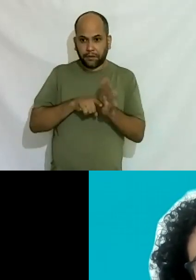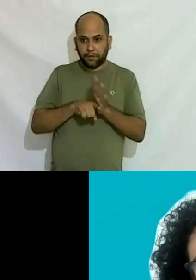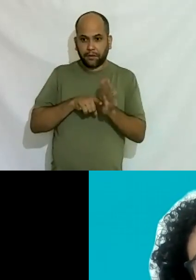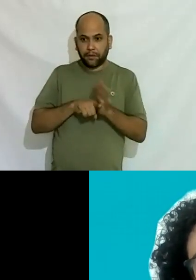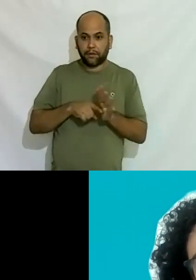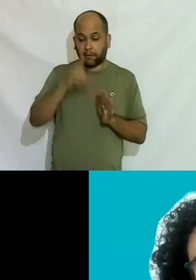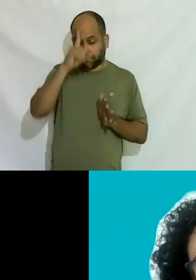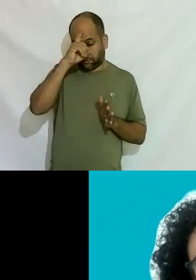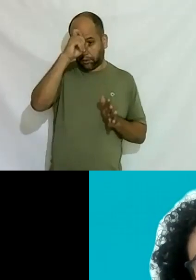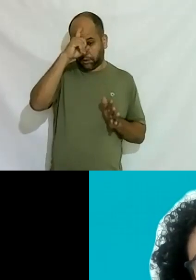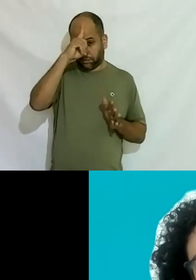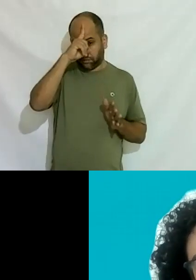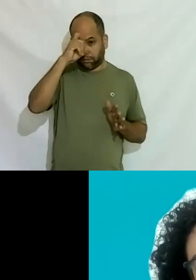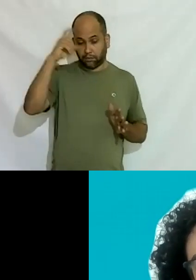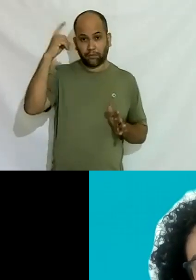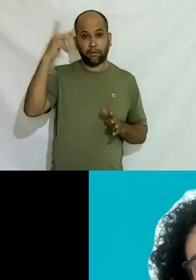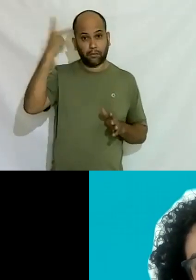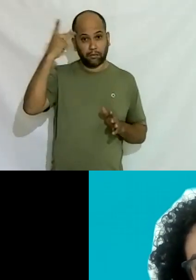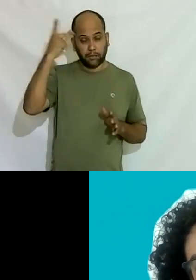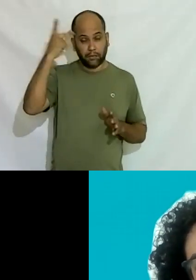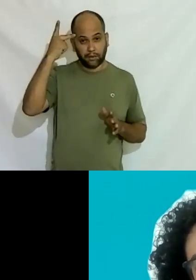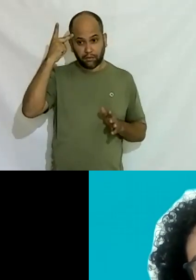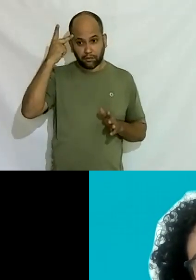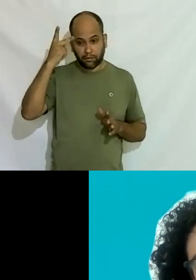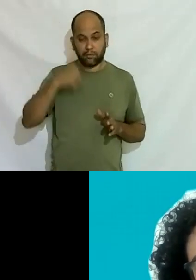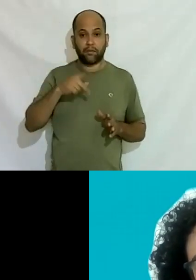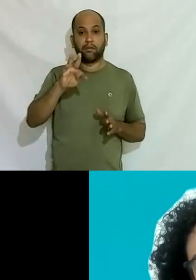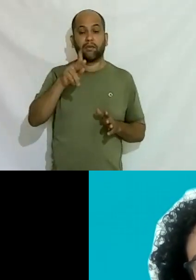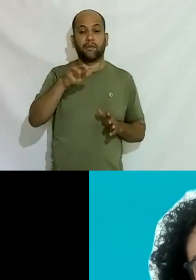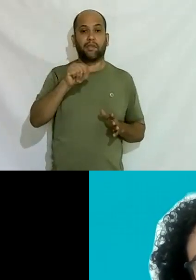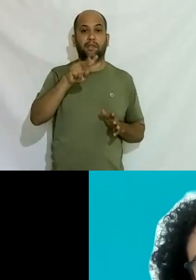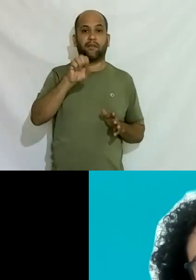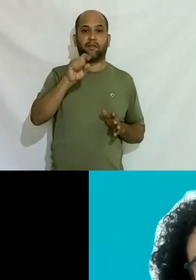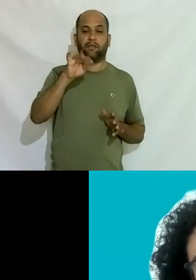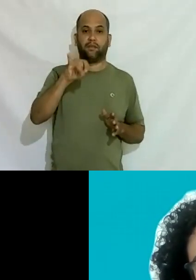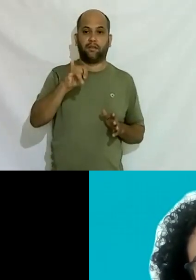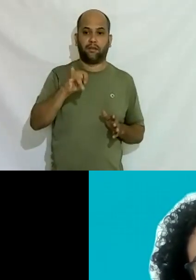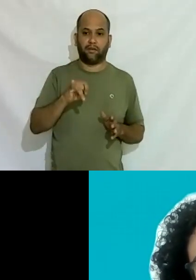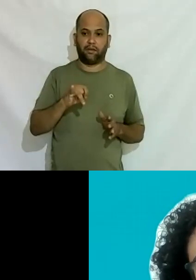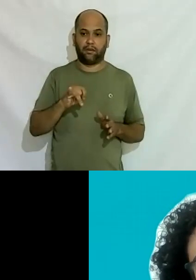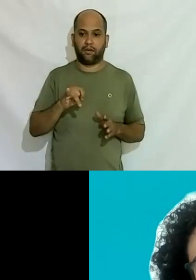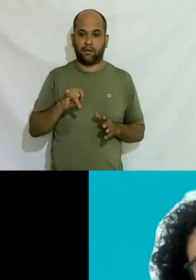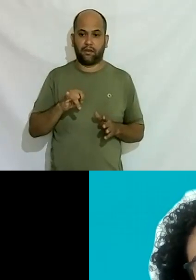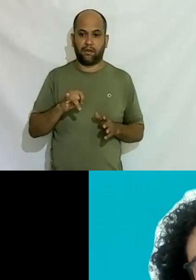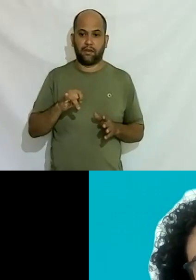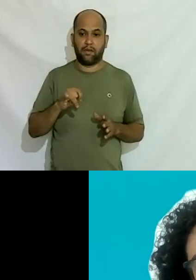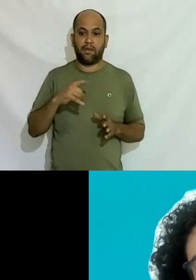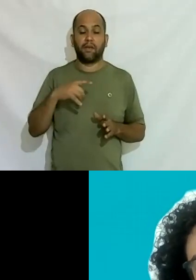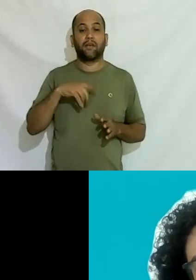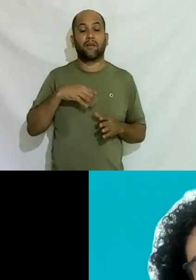clínicas de São Paulo com travestis que iam lá porque estavam com a AIDS